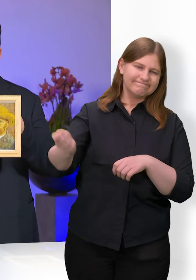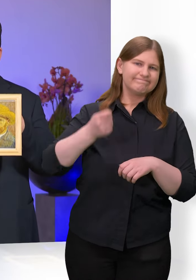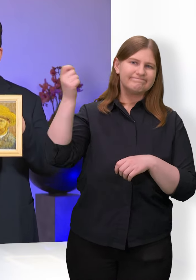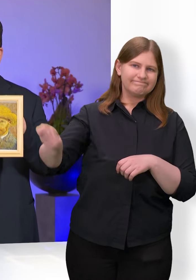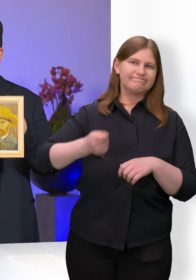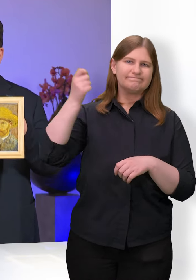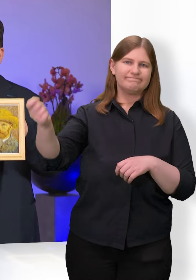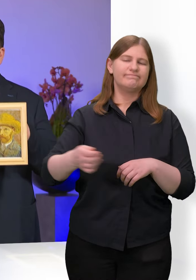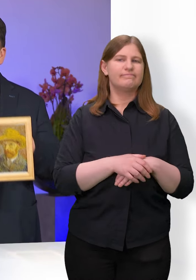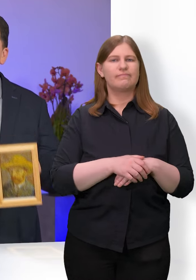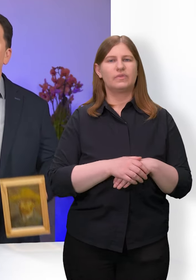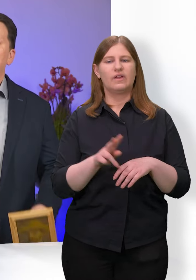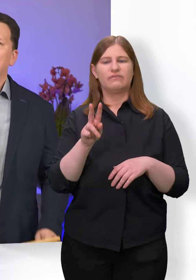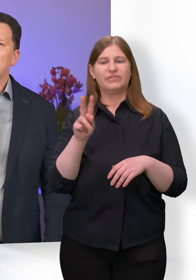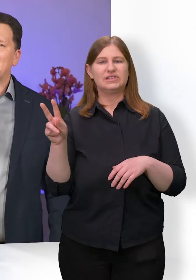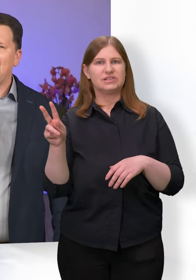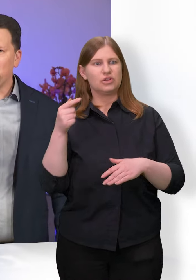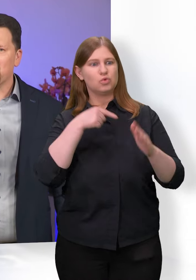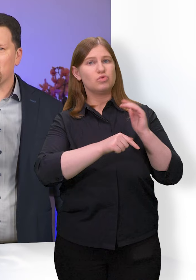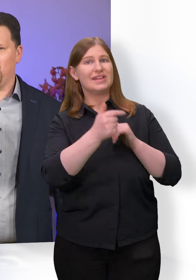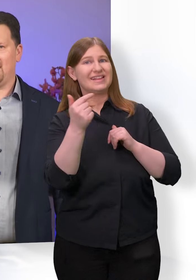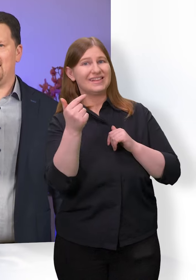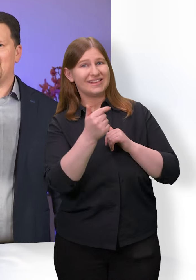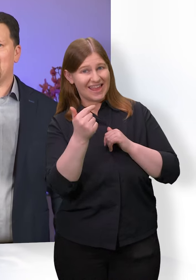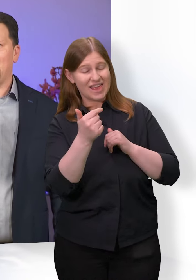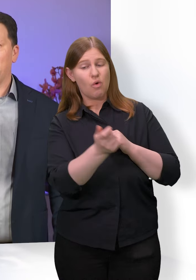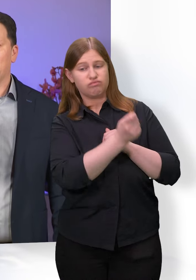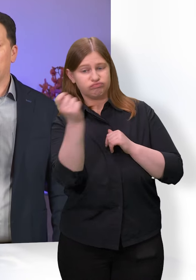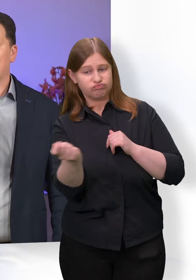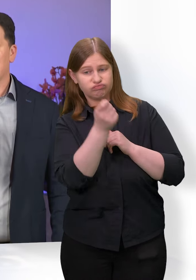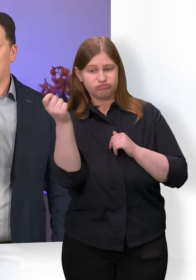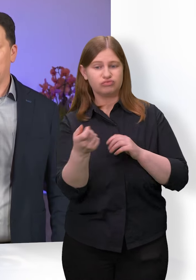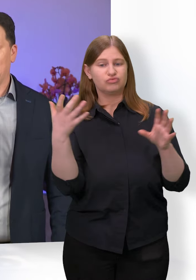Vincent konnte durch Theos Unterhaltszahlungen Kunst studieren.